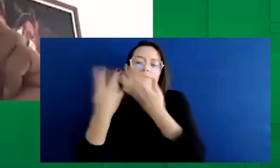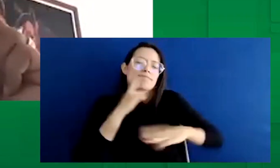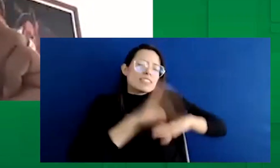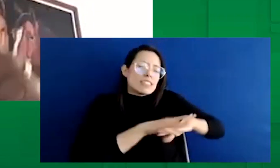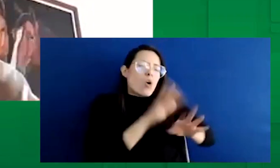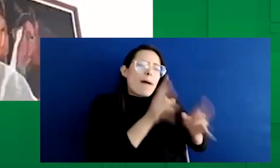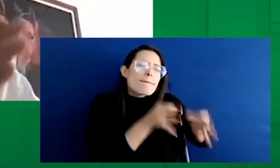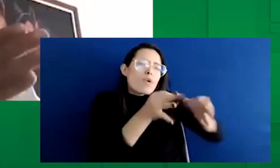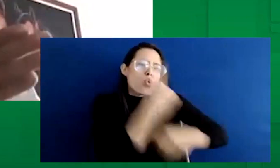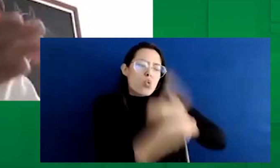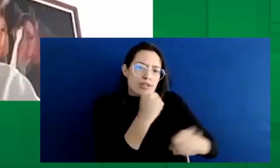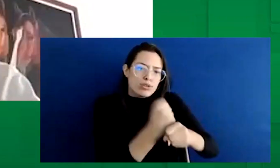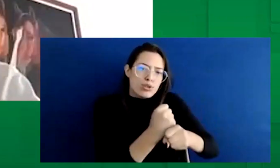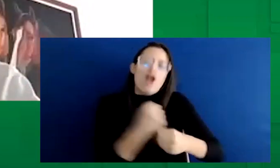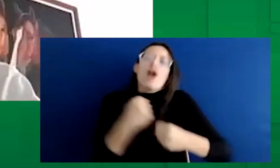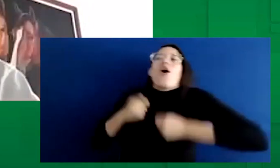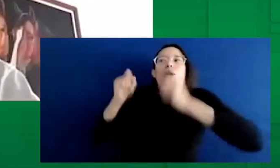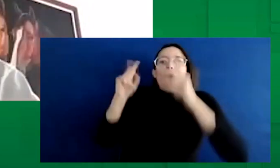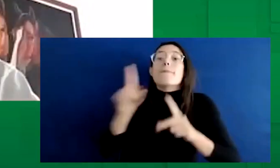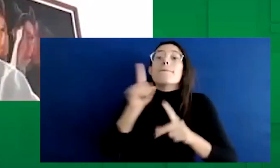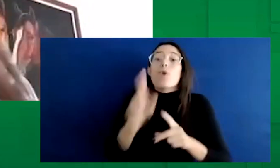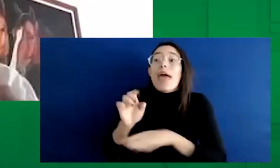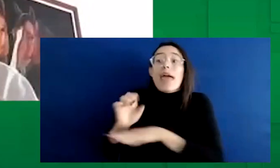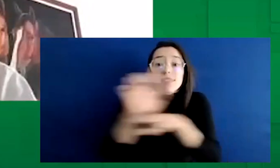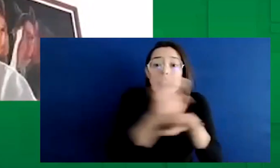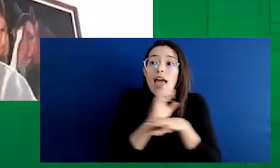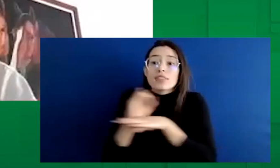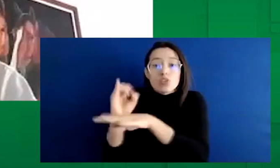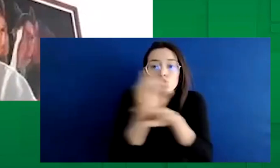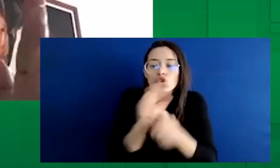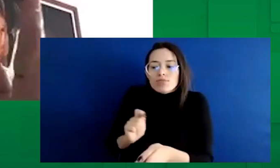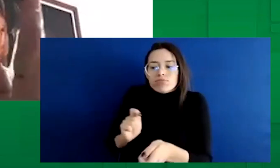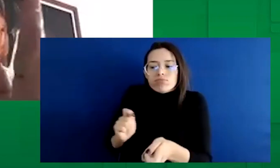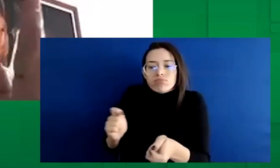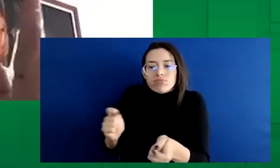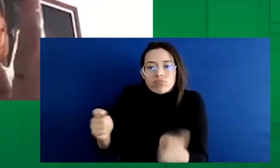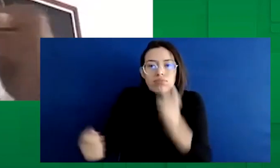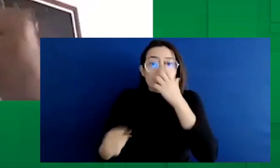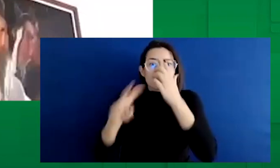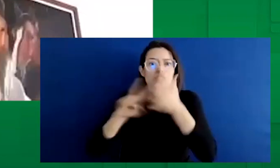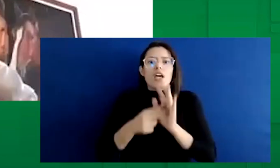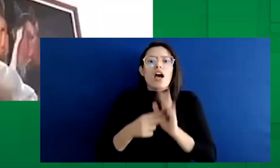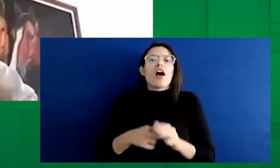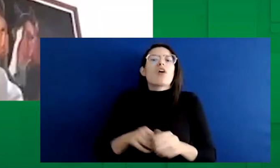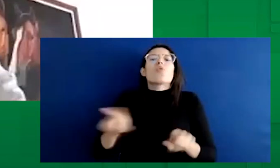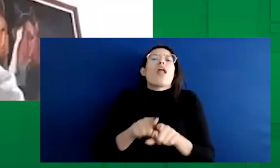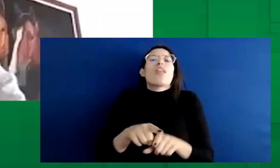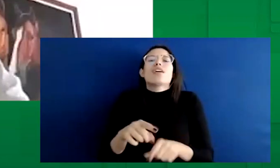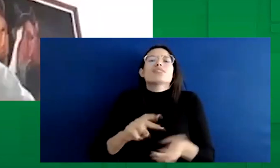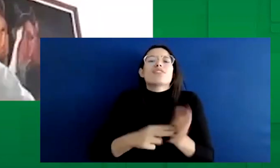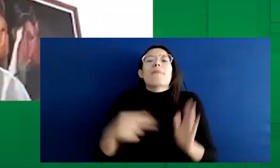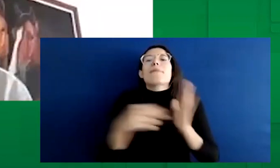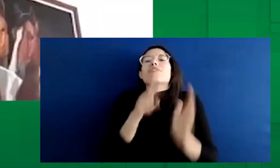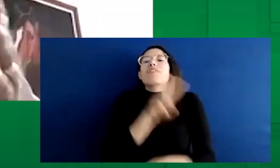para que paulatinamente. O sea, el plazo llega hasta ahí, pero las instituciones deben de empezar paulatinamente a